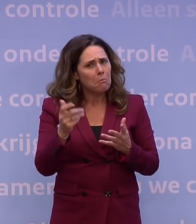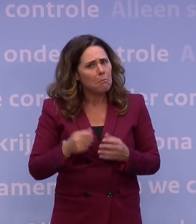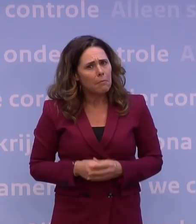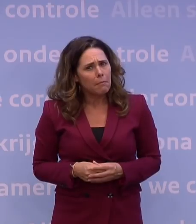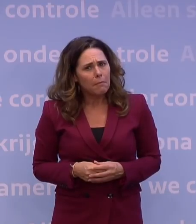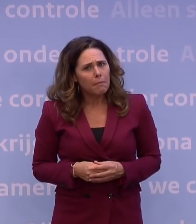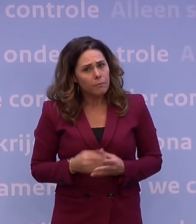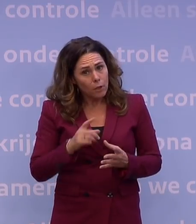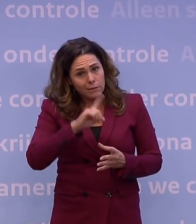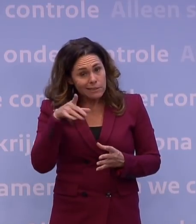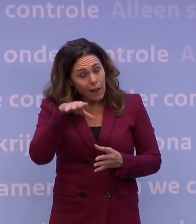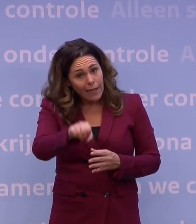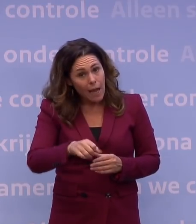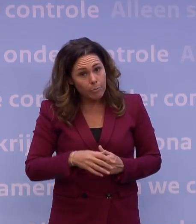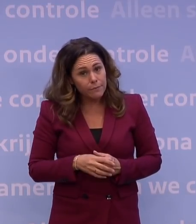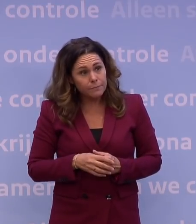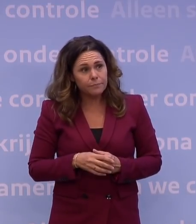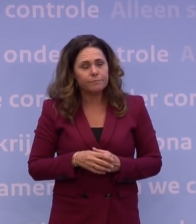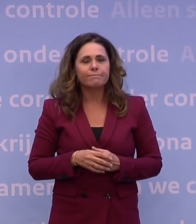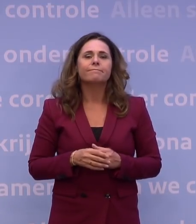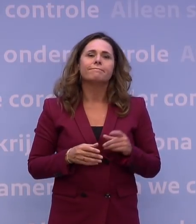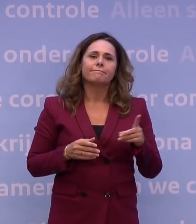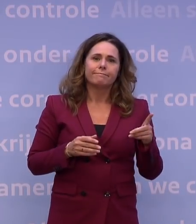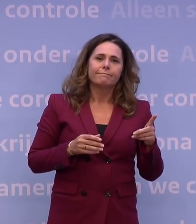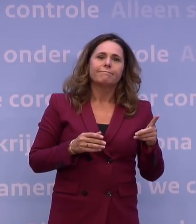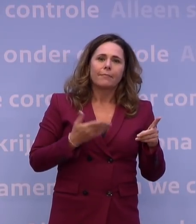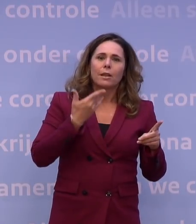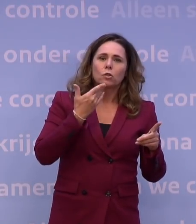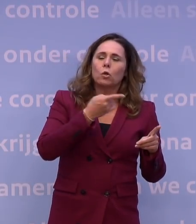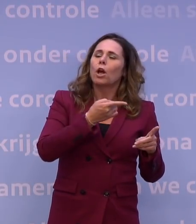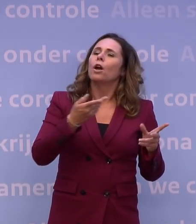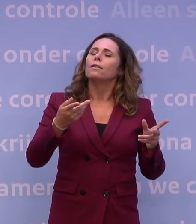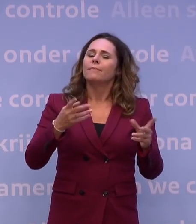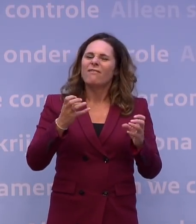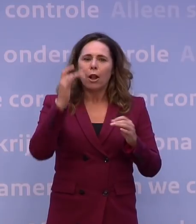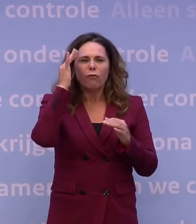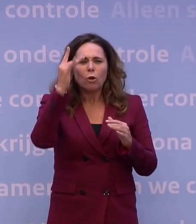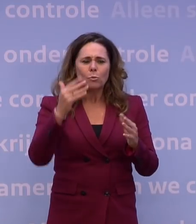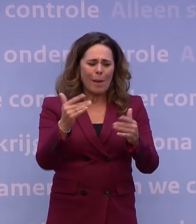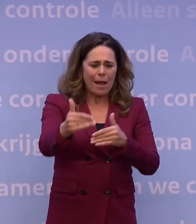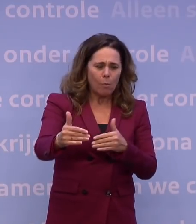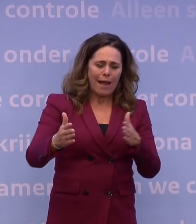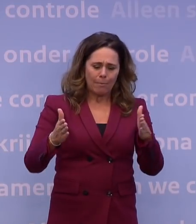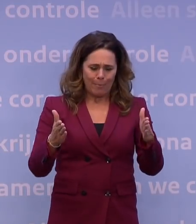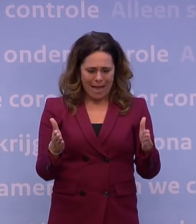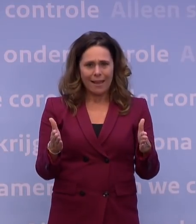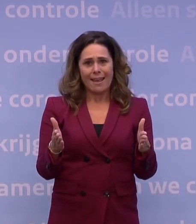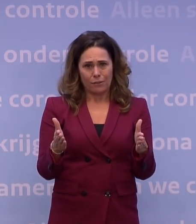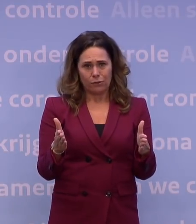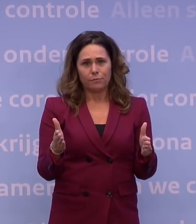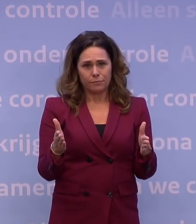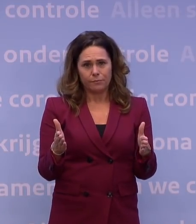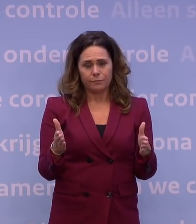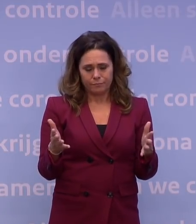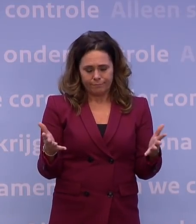Dan wilt u sneller ingrijpen de volgende keer. Ja, wat je wilt eigenlijk is een steeds voorspelbaarder pakket. En zo hebben we er ook met de Kamer over gesproken. Een steeds voorspelbaarder pakket is